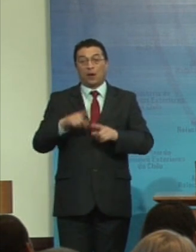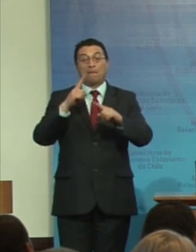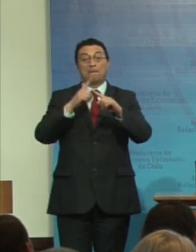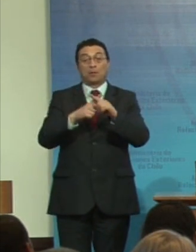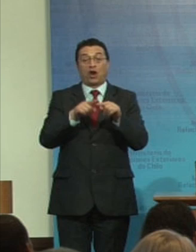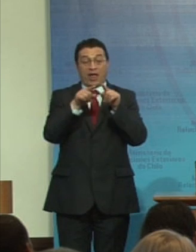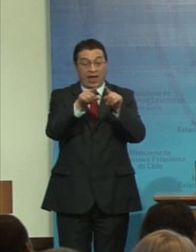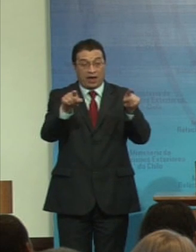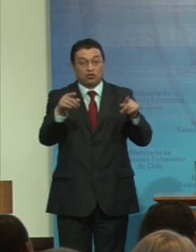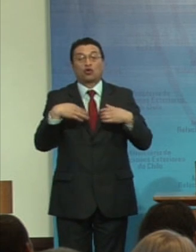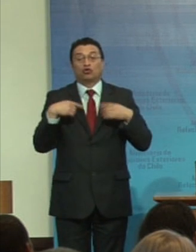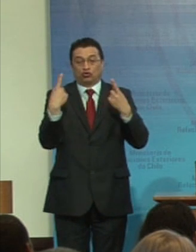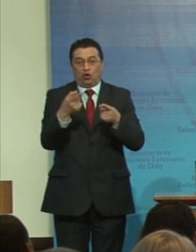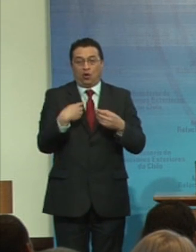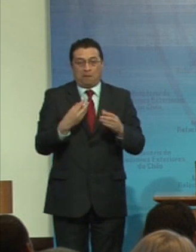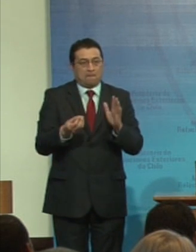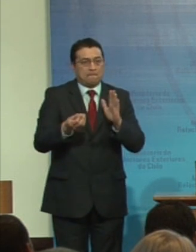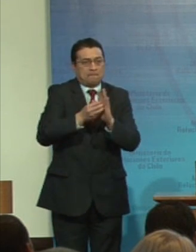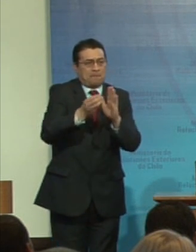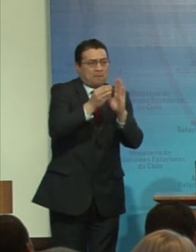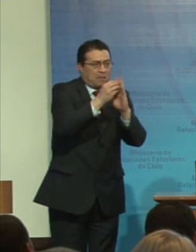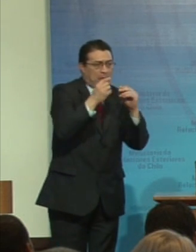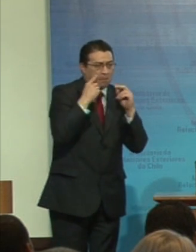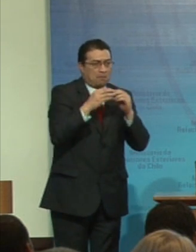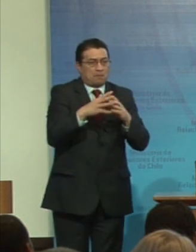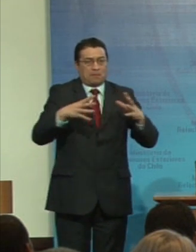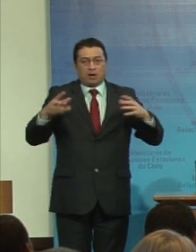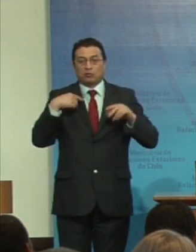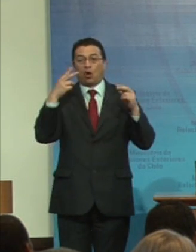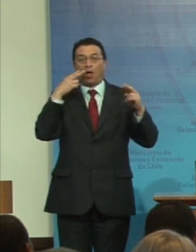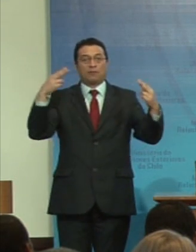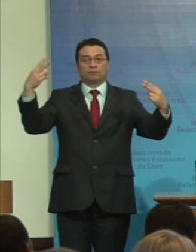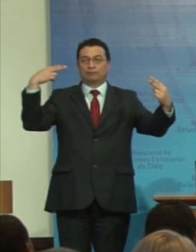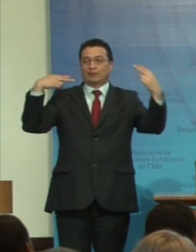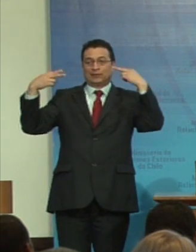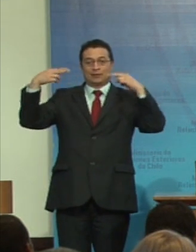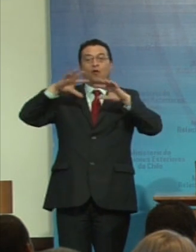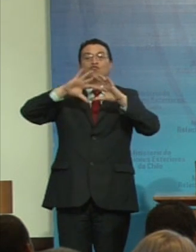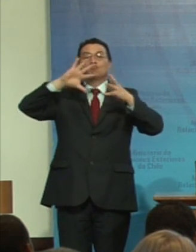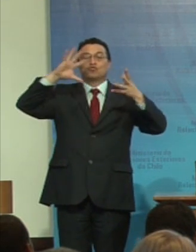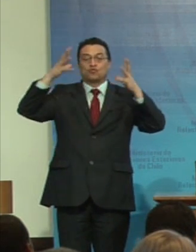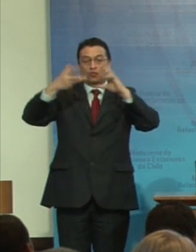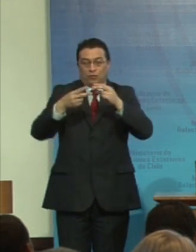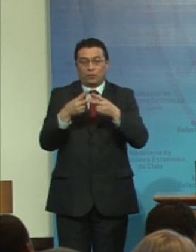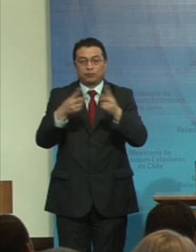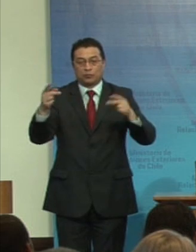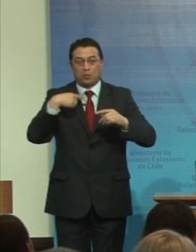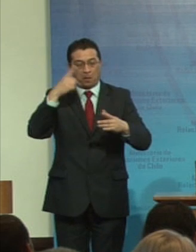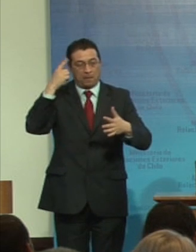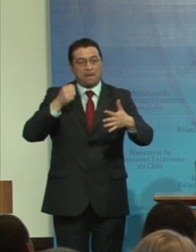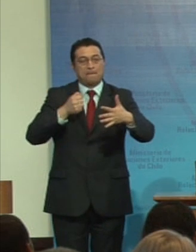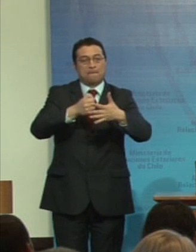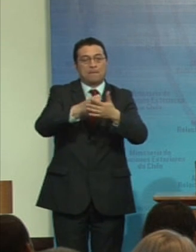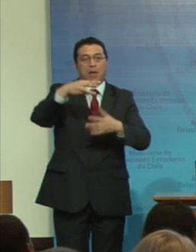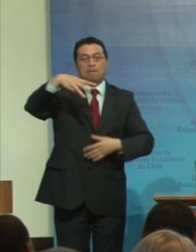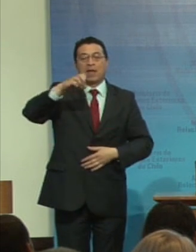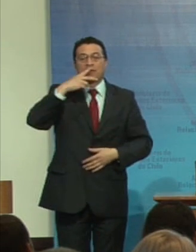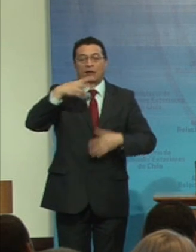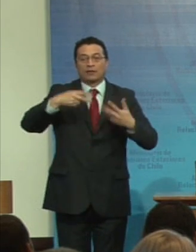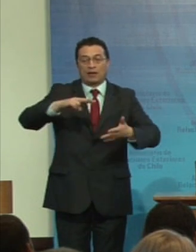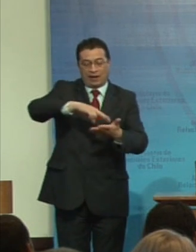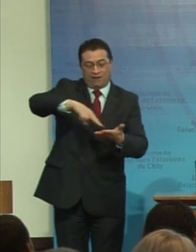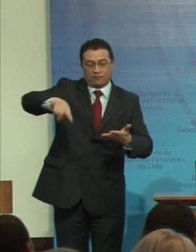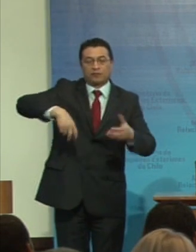ello nos hemos multiplicado para hacerlo visible en todas partes del mundo poniéndonos como meta la ratificación